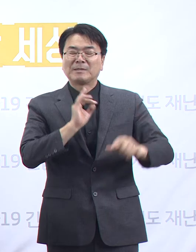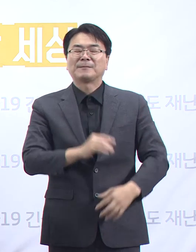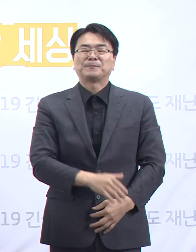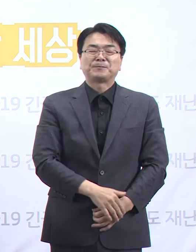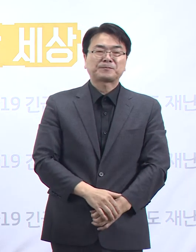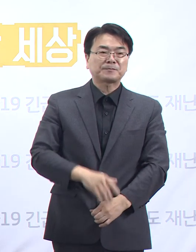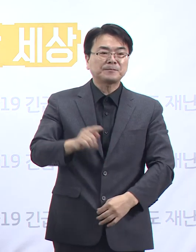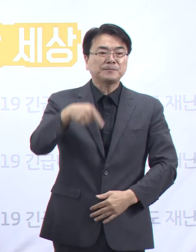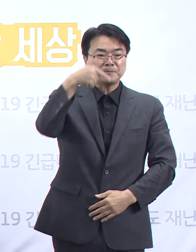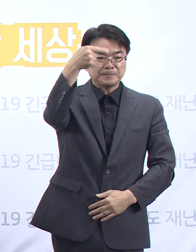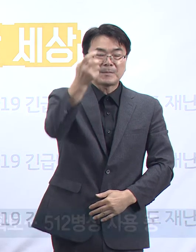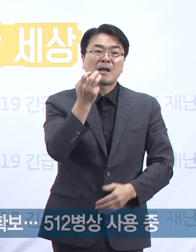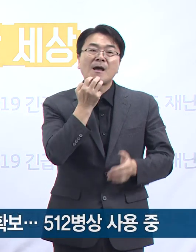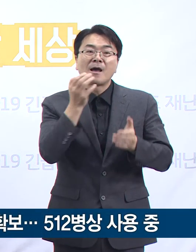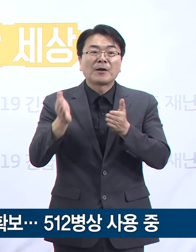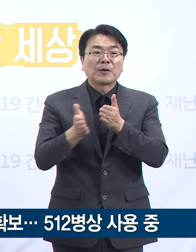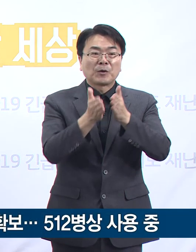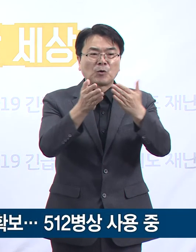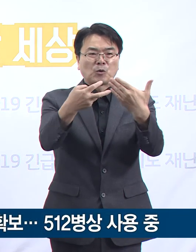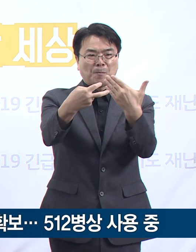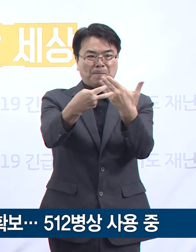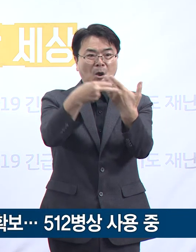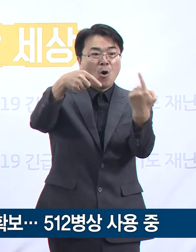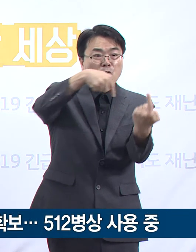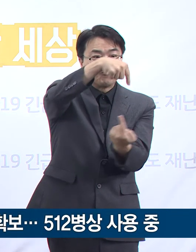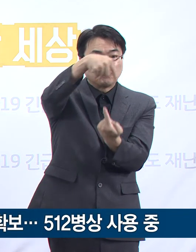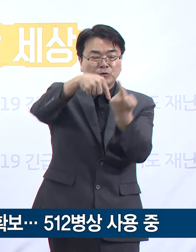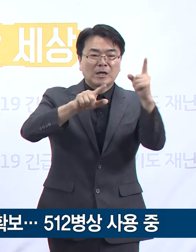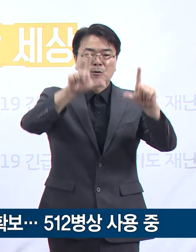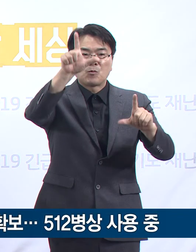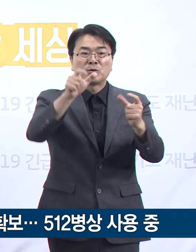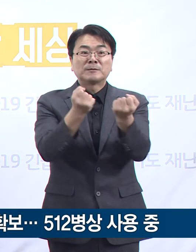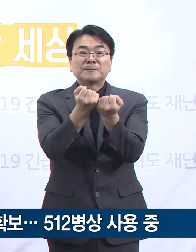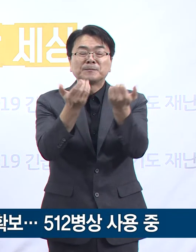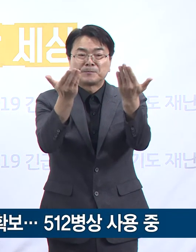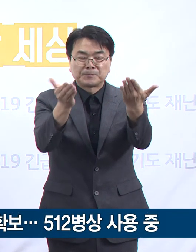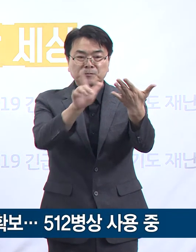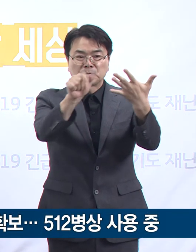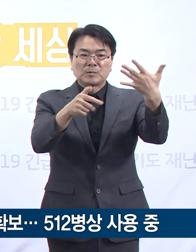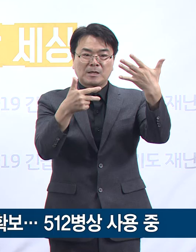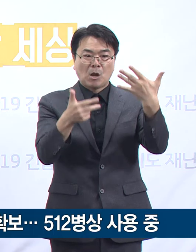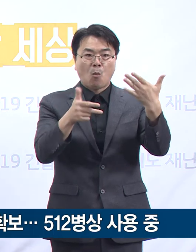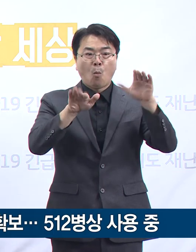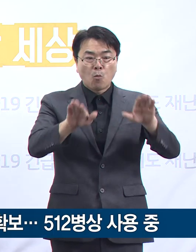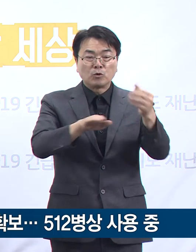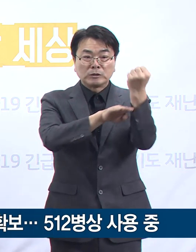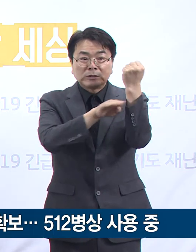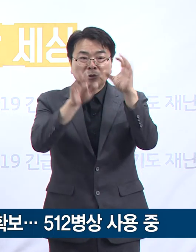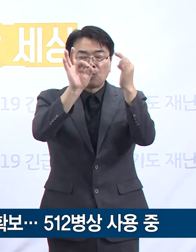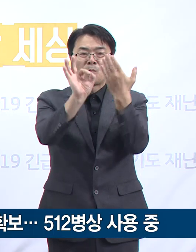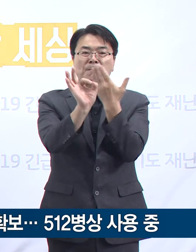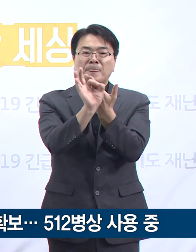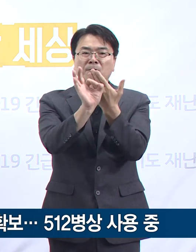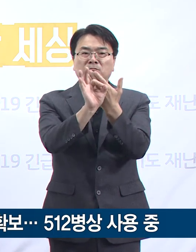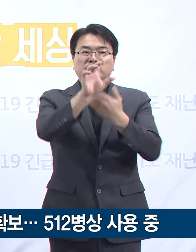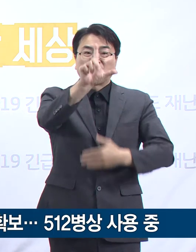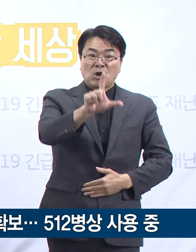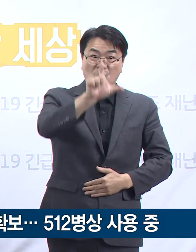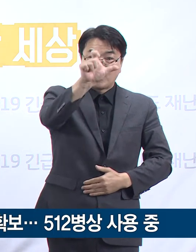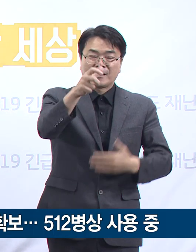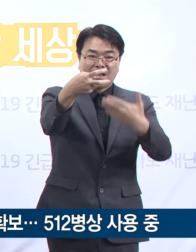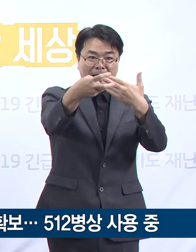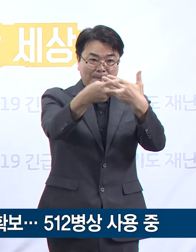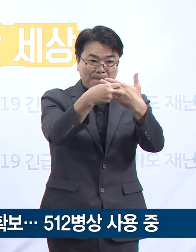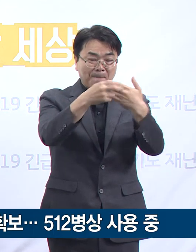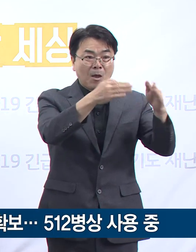다음은 경기도 병상 운영 현황입니다. 9월 7일 0시 기준 경기도는 총 15개